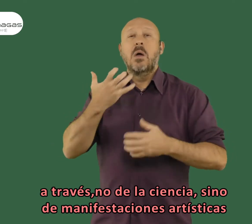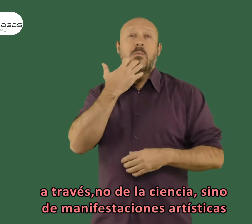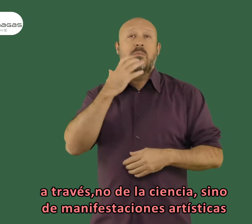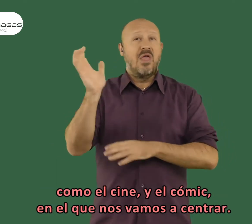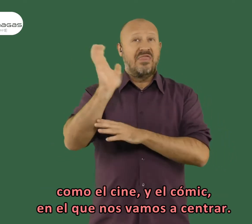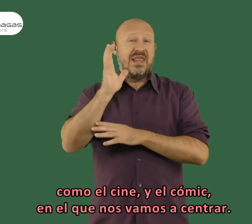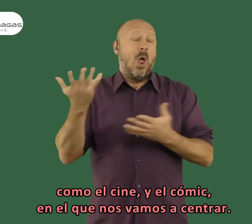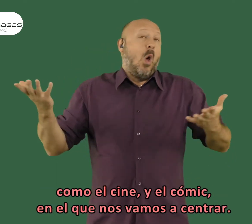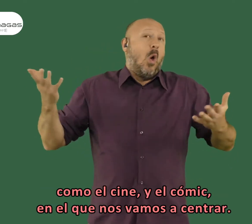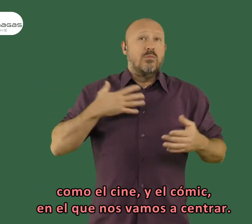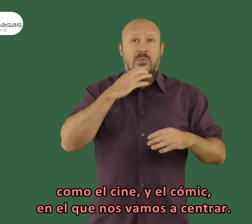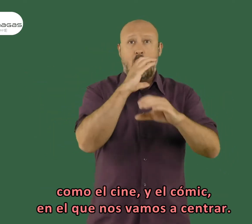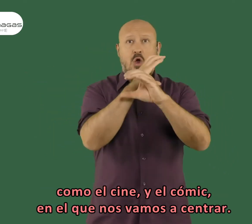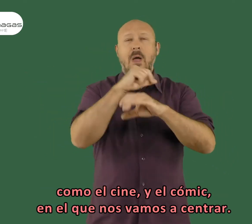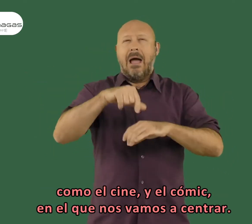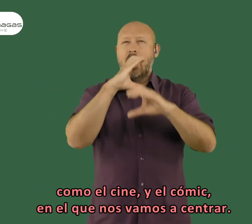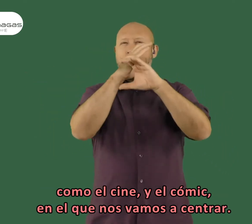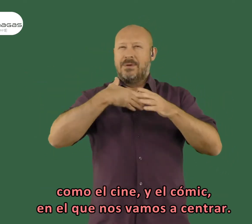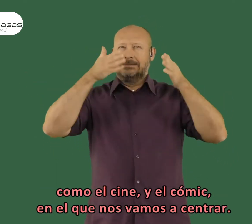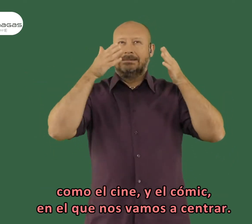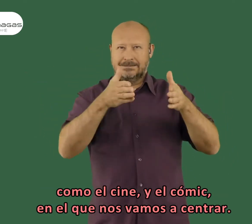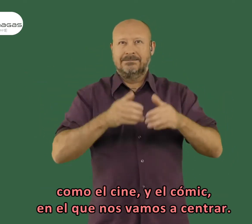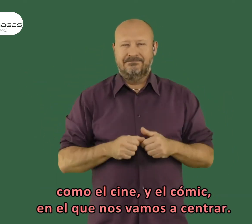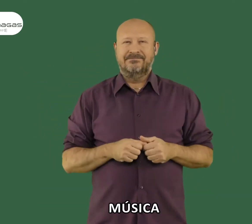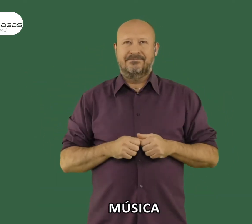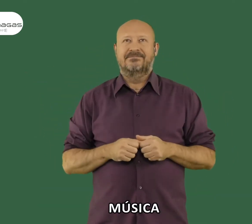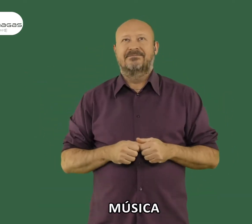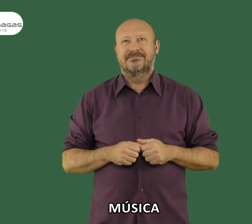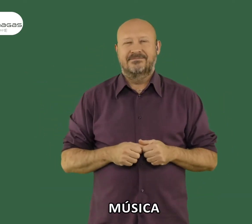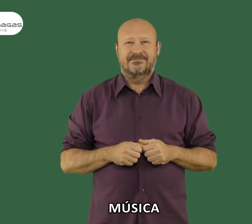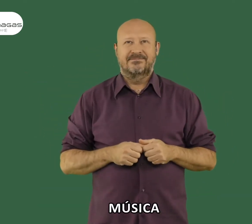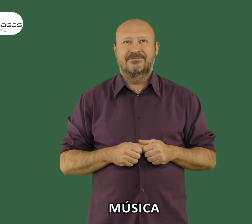manifestaciones artísticas como el cine y el cómic, en el que nos vamos a centrar.